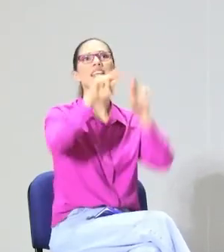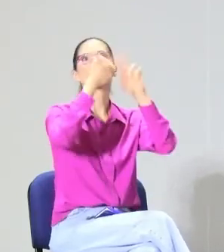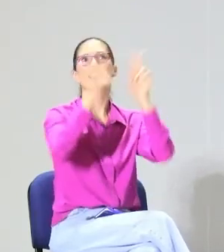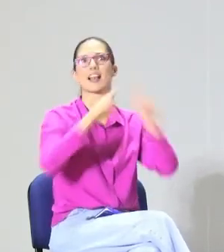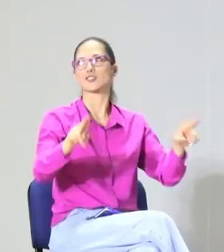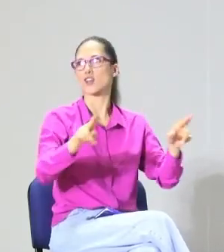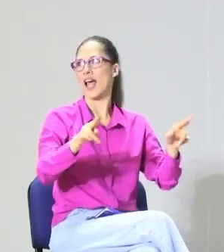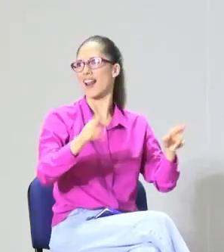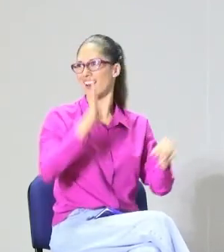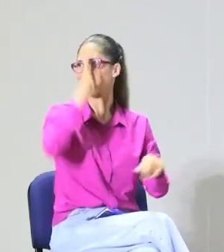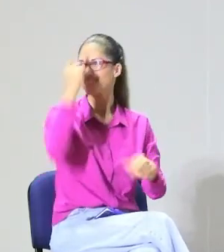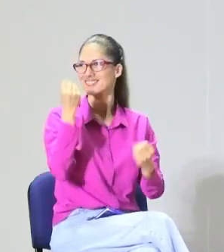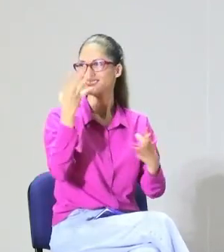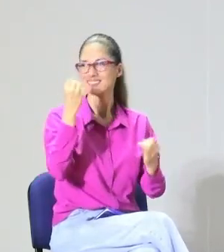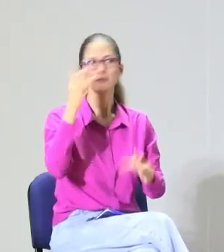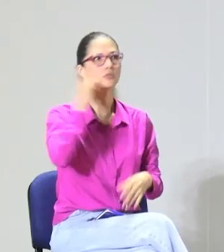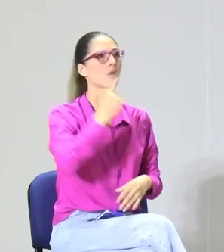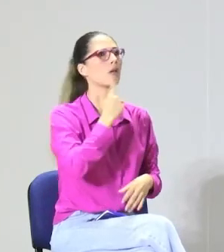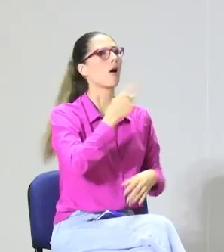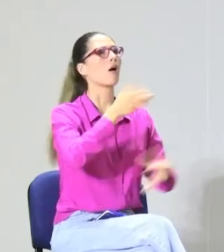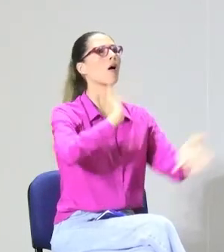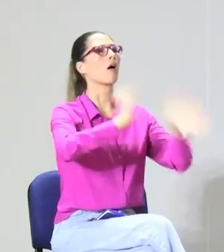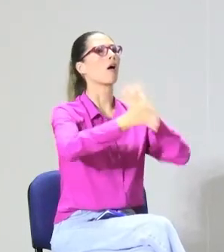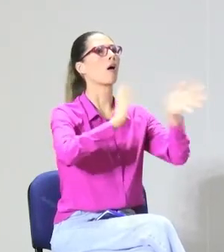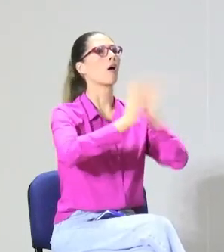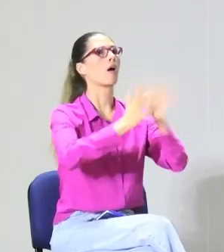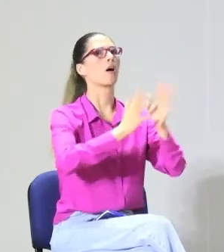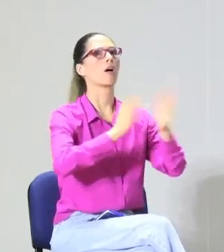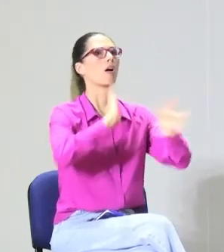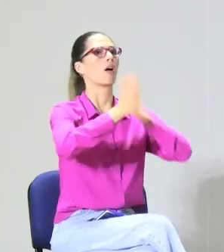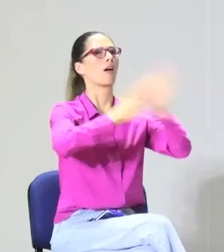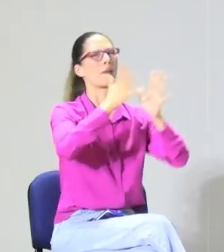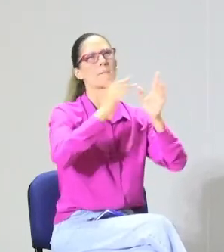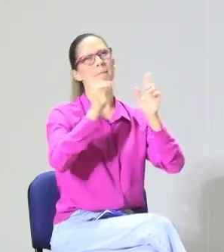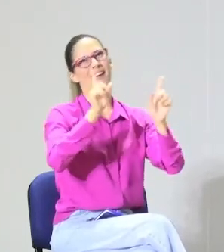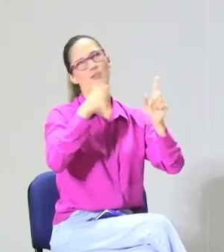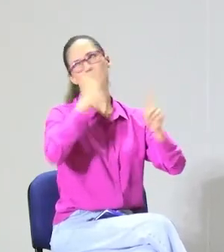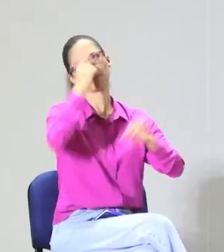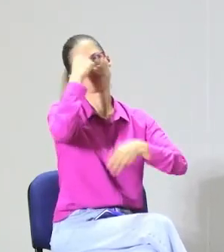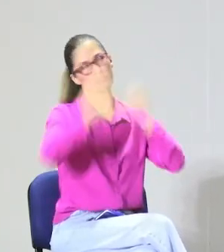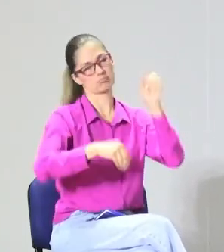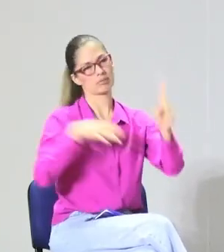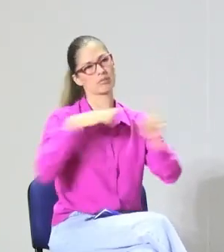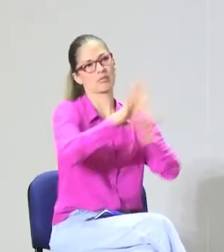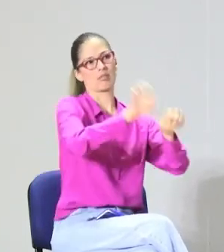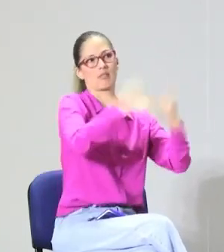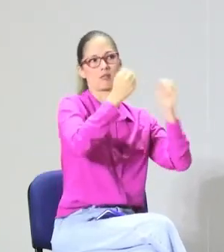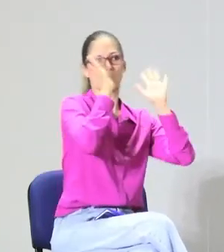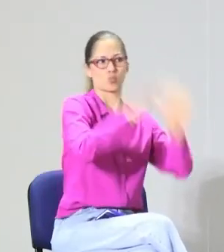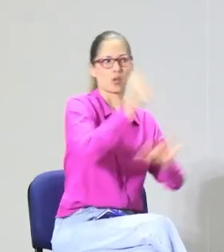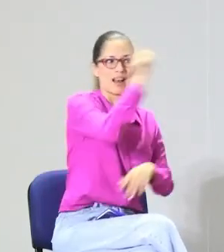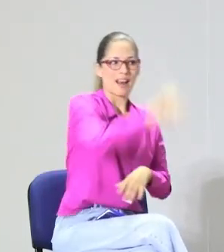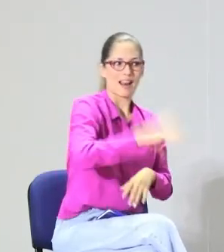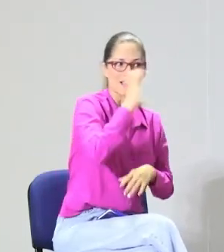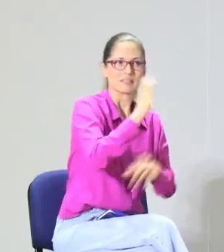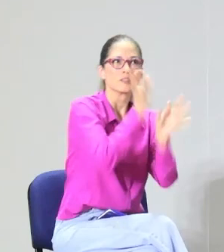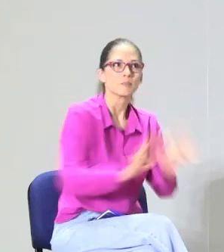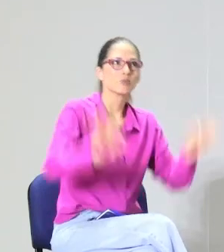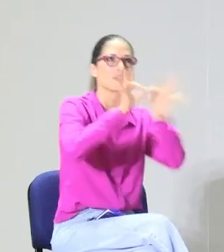Tenemos que contextualizarlos, porque, por ejemplo, nosotros también a veces estamos muy acostumbrados a copiar algunas señas de otros